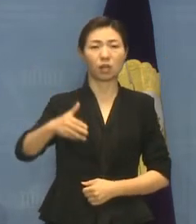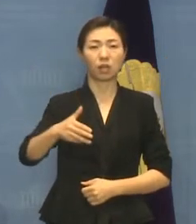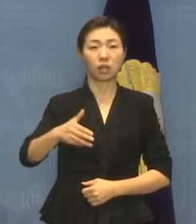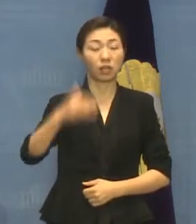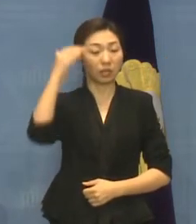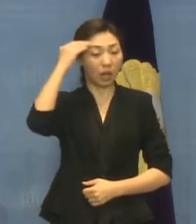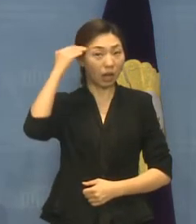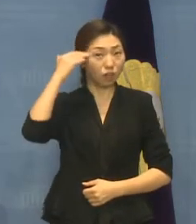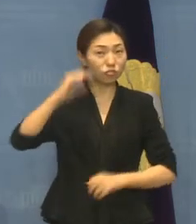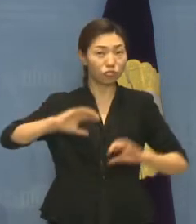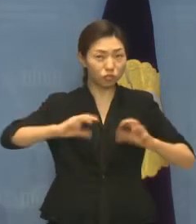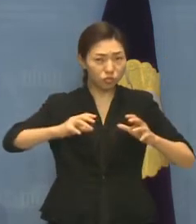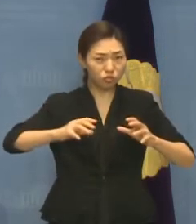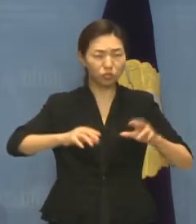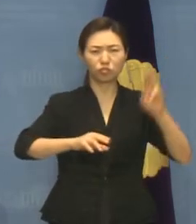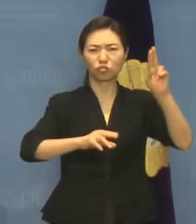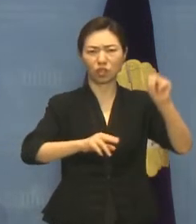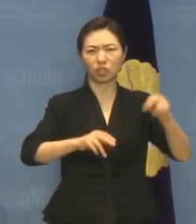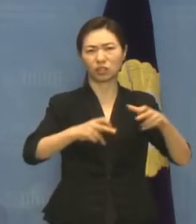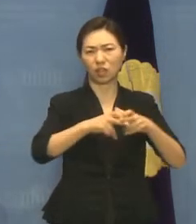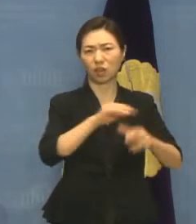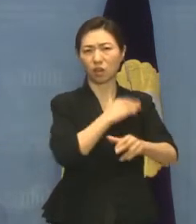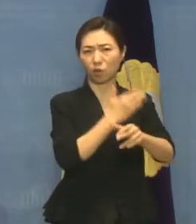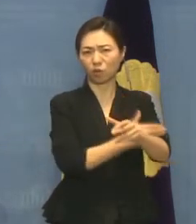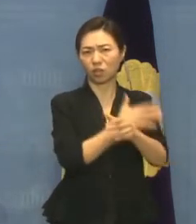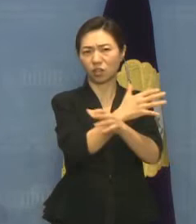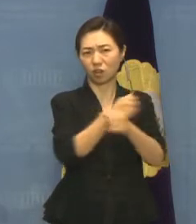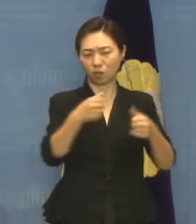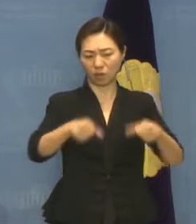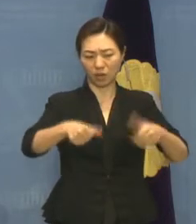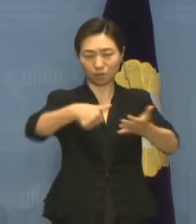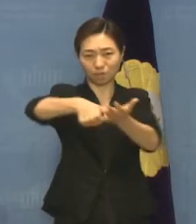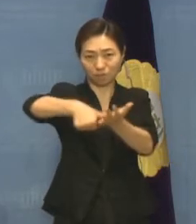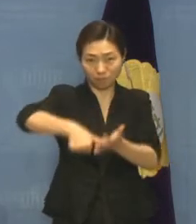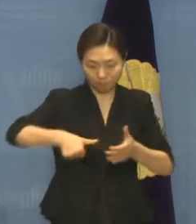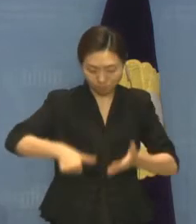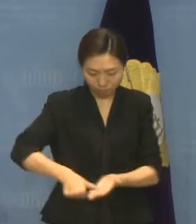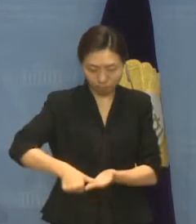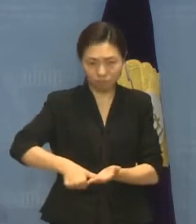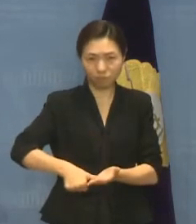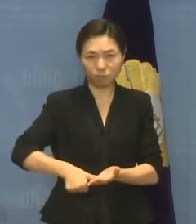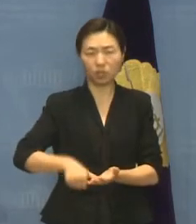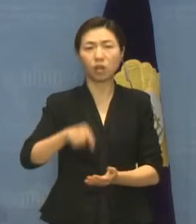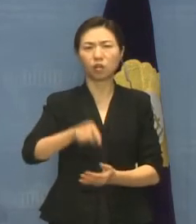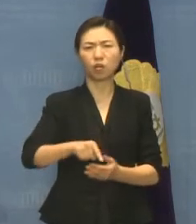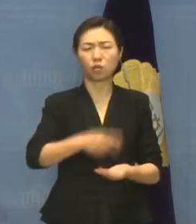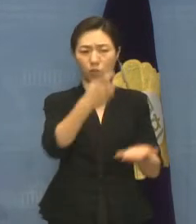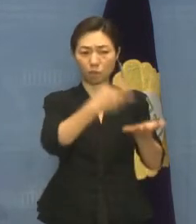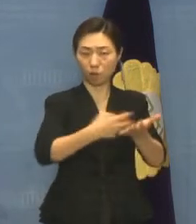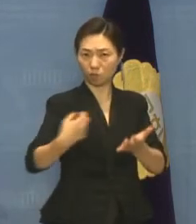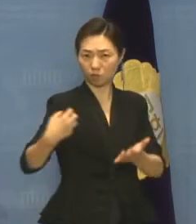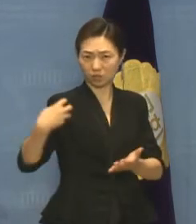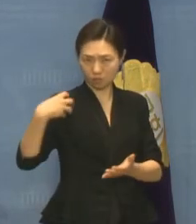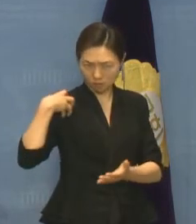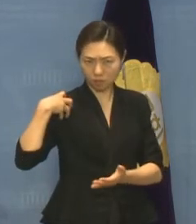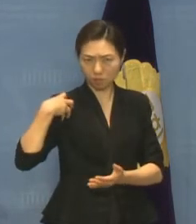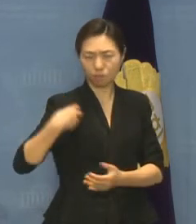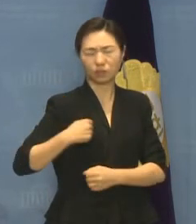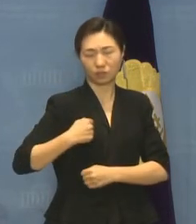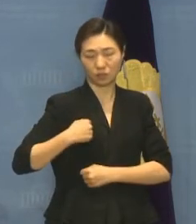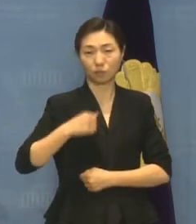비준한 당사국으로서 국제사회의 약속을 지켜야 하는 의무가 있습니다. 하지만